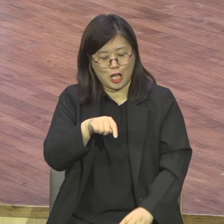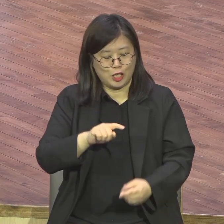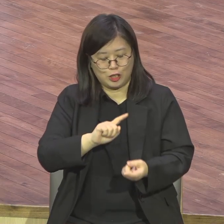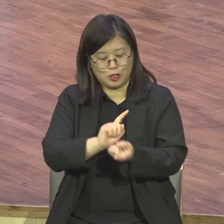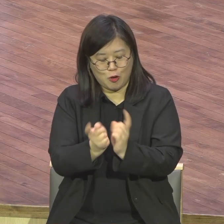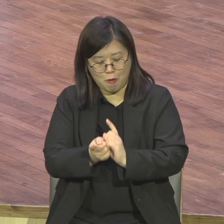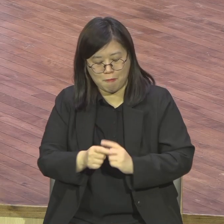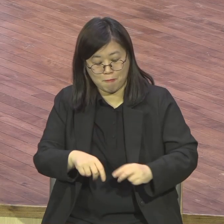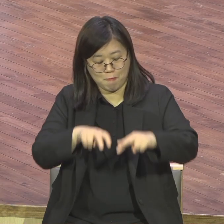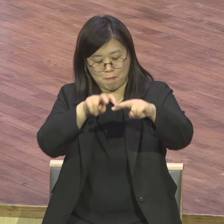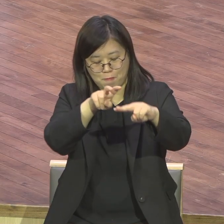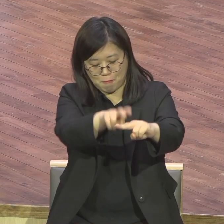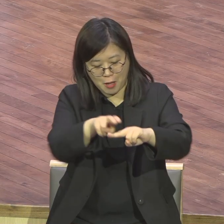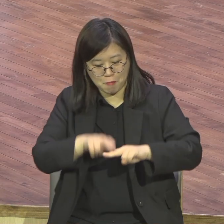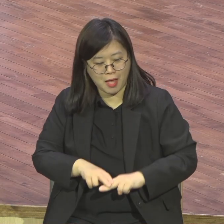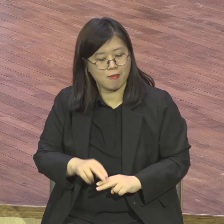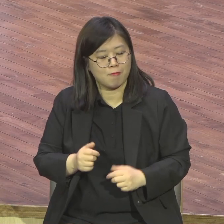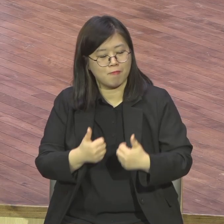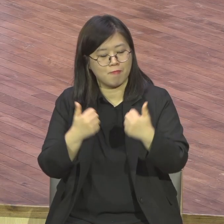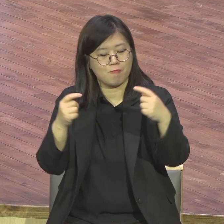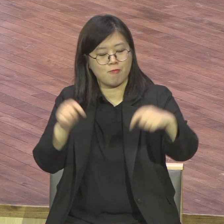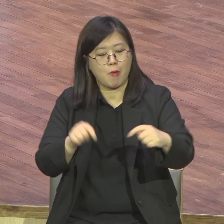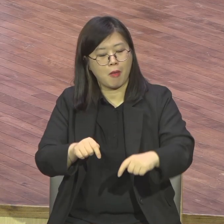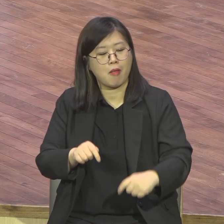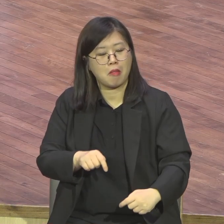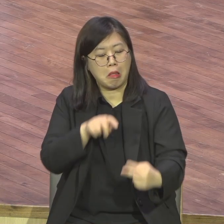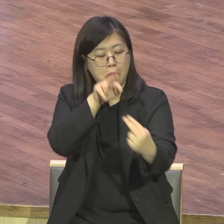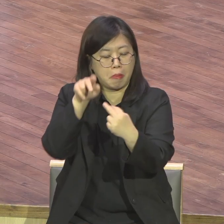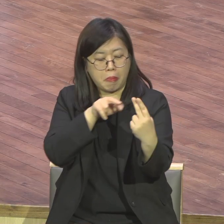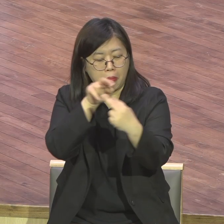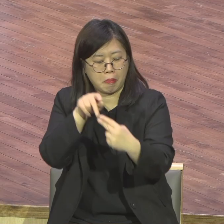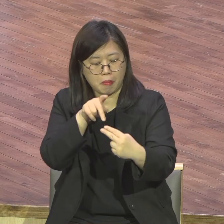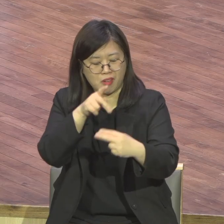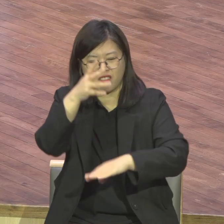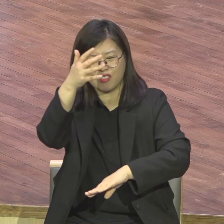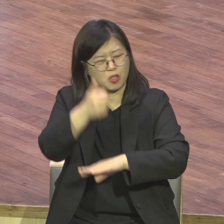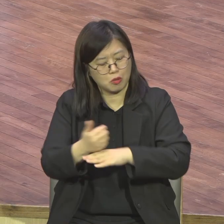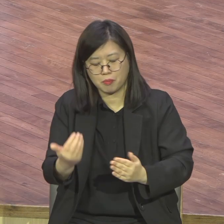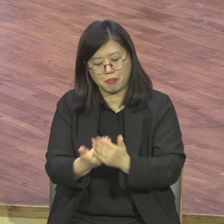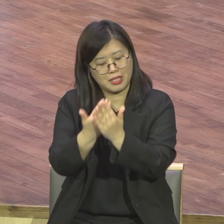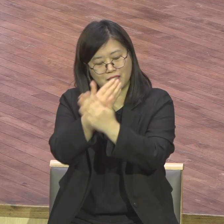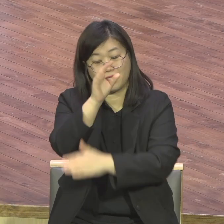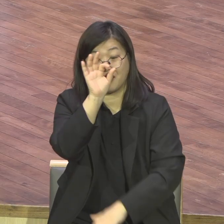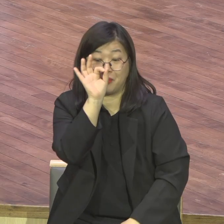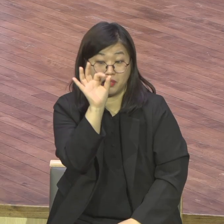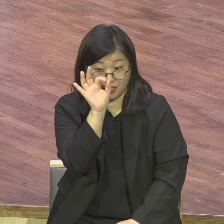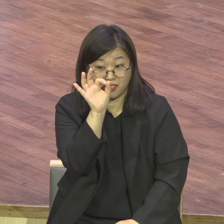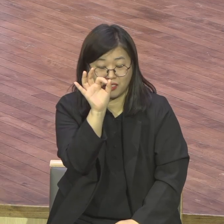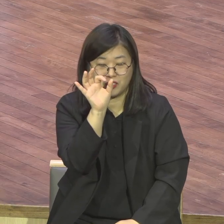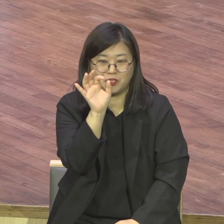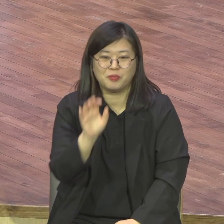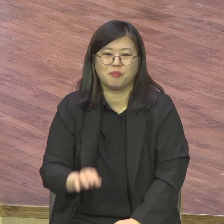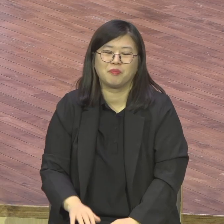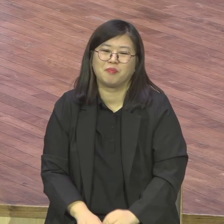한국교회 아무것도 못한다니까요. 뭐 해가지고. 맨날 저끼리 그러고 있지. 그래서 우리